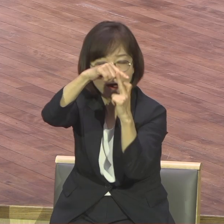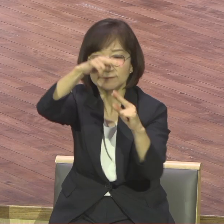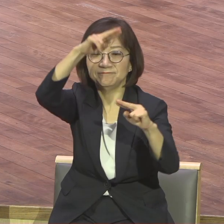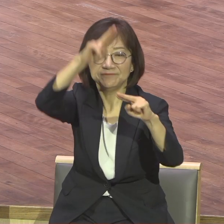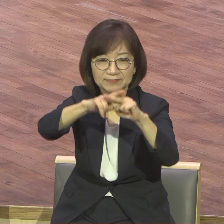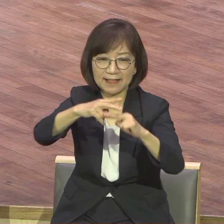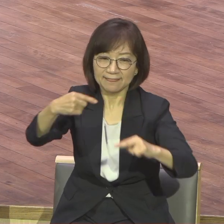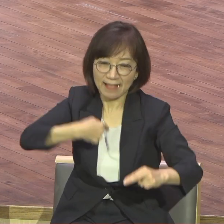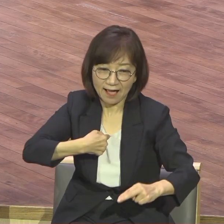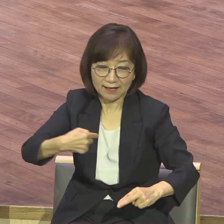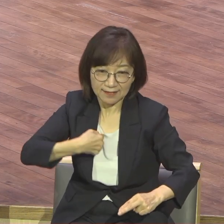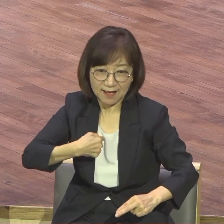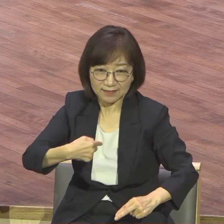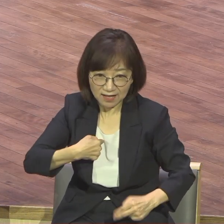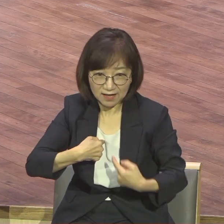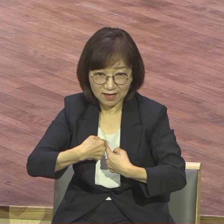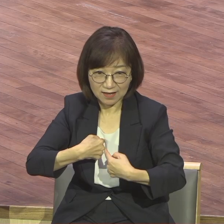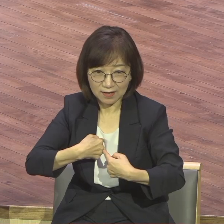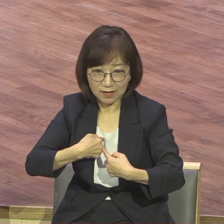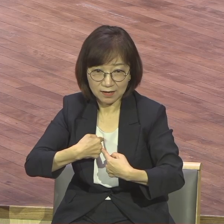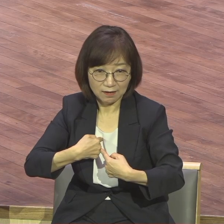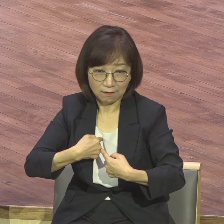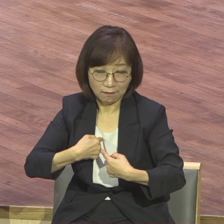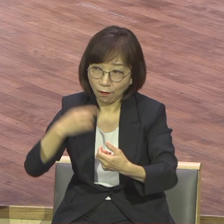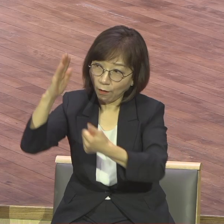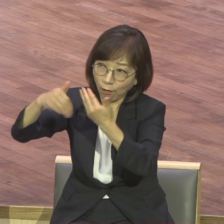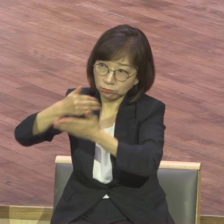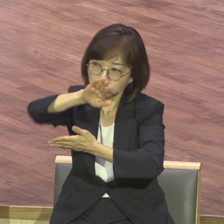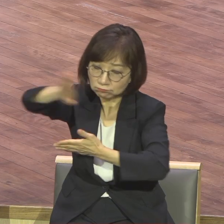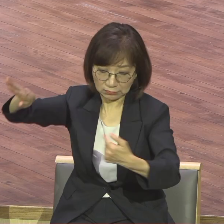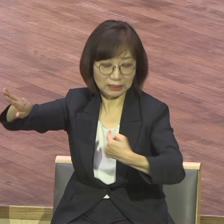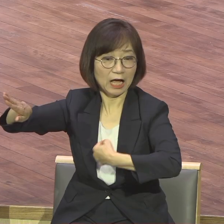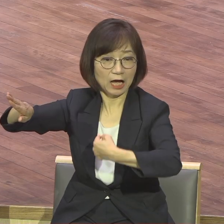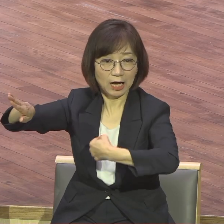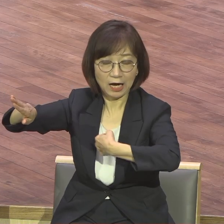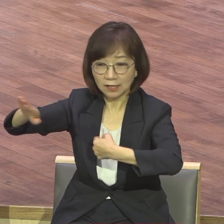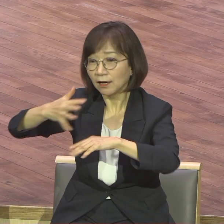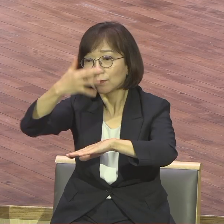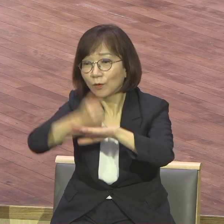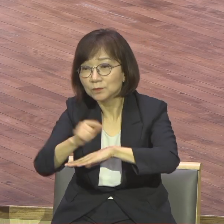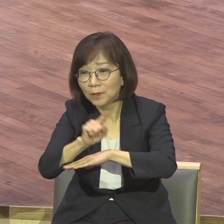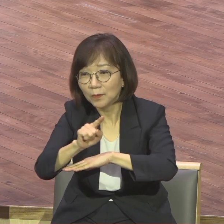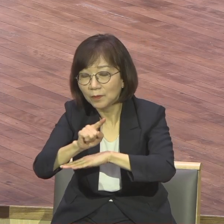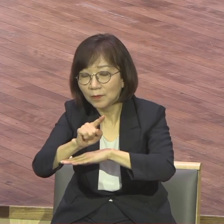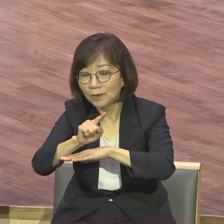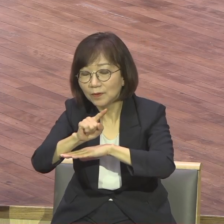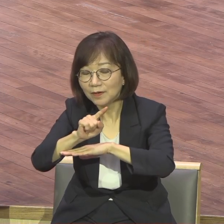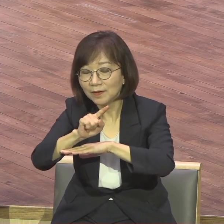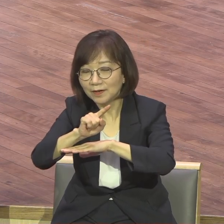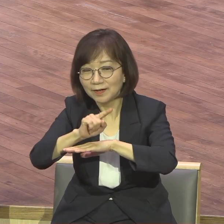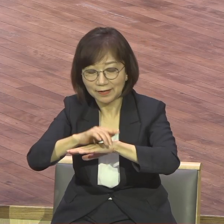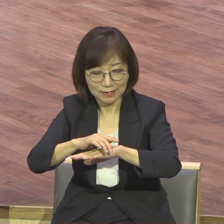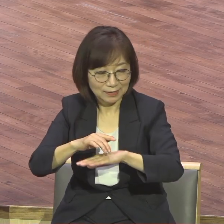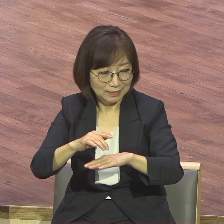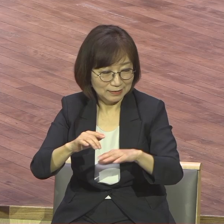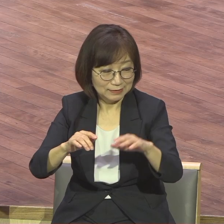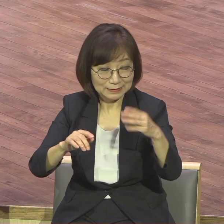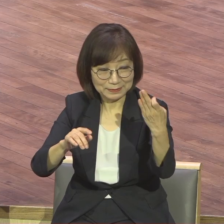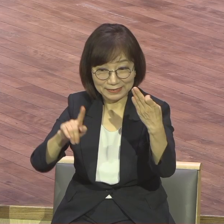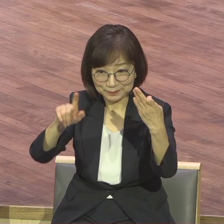중심이에요 내가 내가 내가 내가 하다가 결국 어떻게 돼요 15절에 답이 나와요 그러나 이제 너가